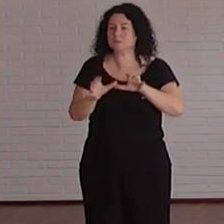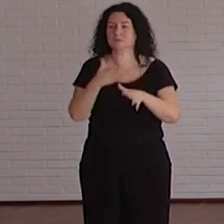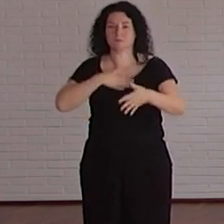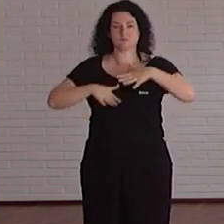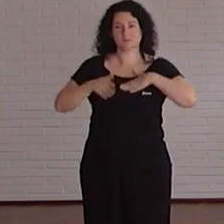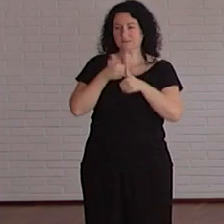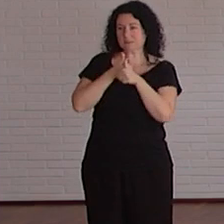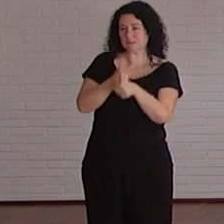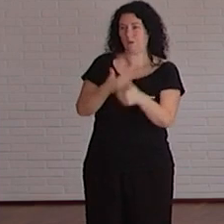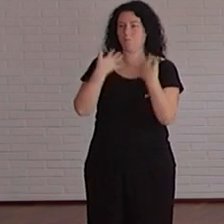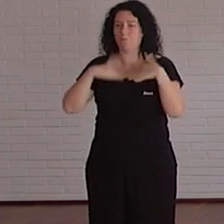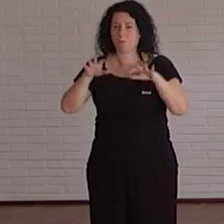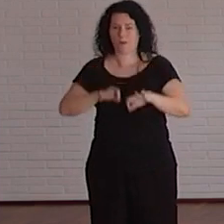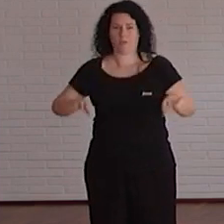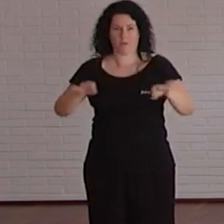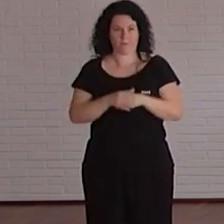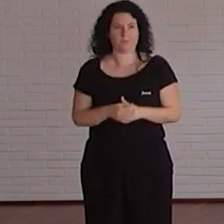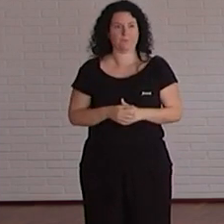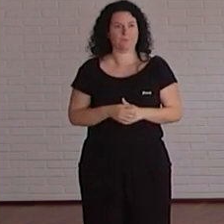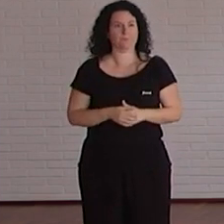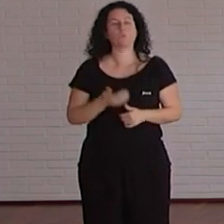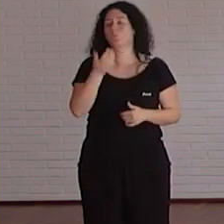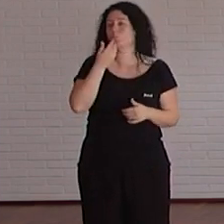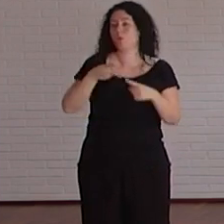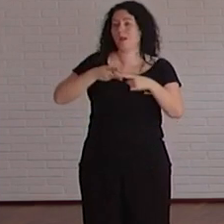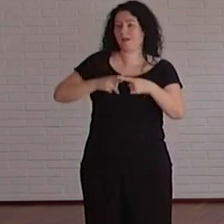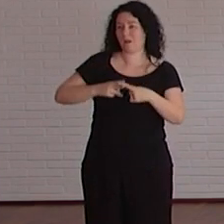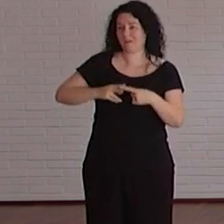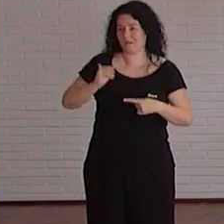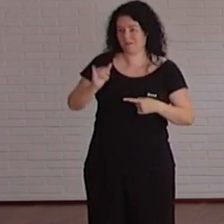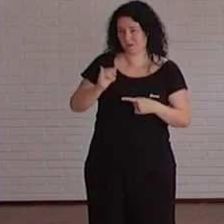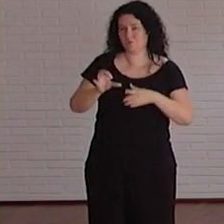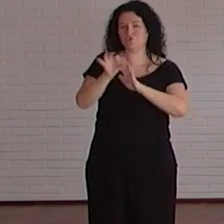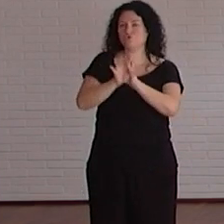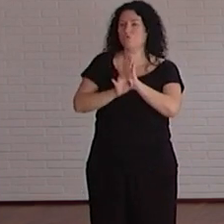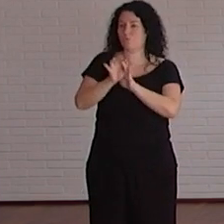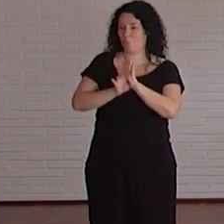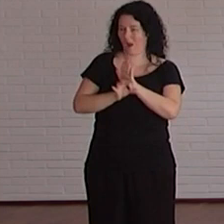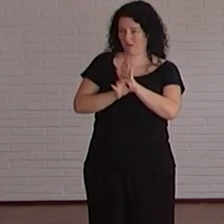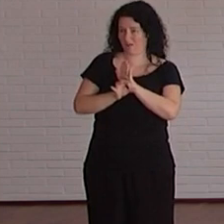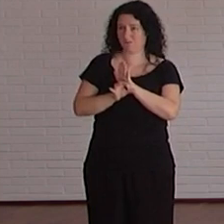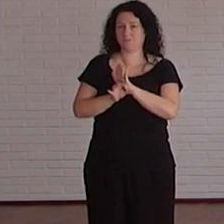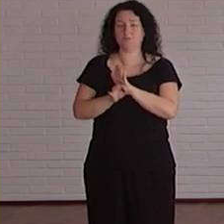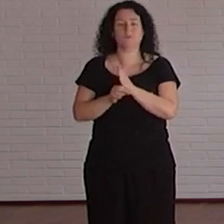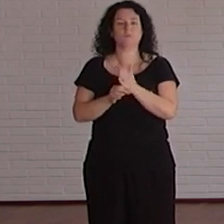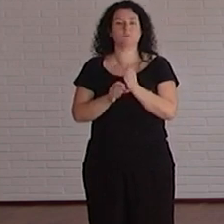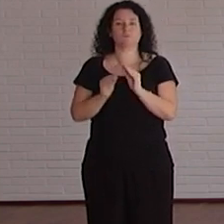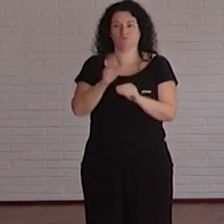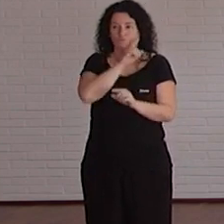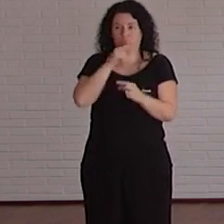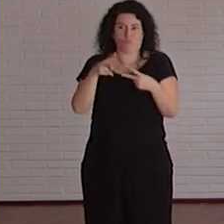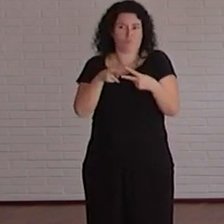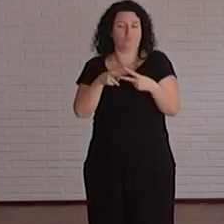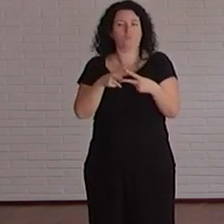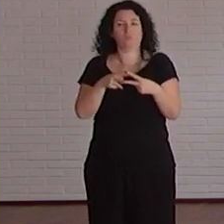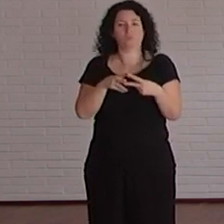por ejemplo disponemos de herramientas como software como la Ability Connect que desarrollaron desde la